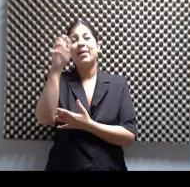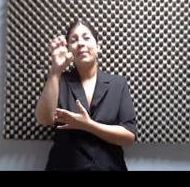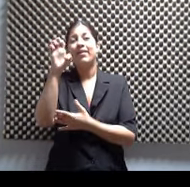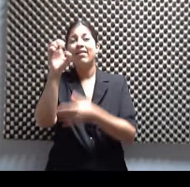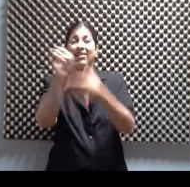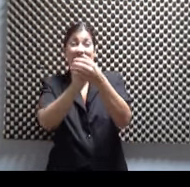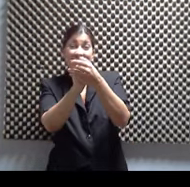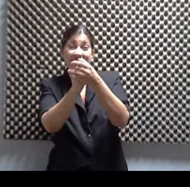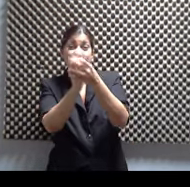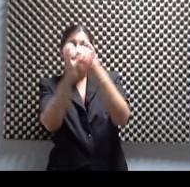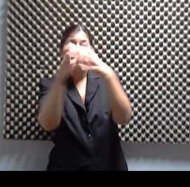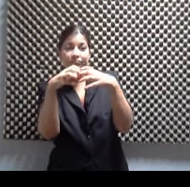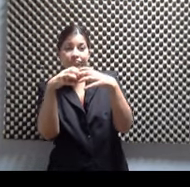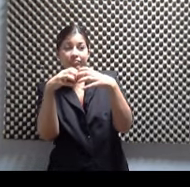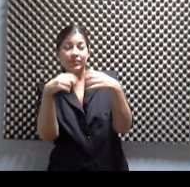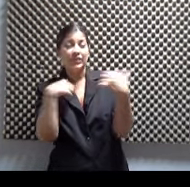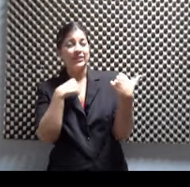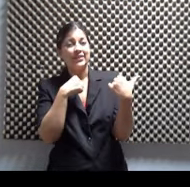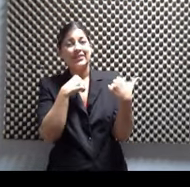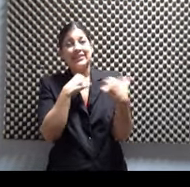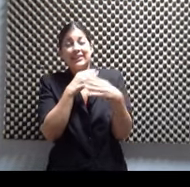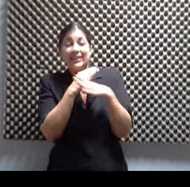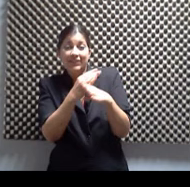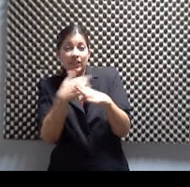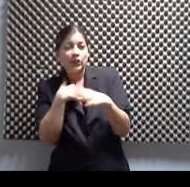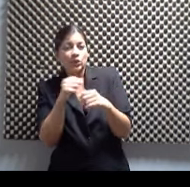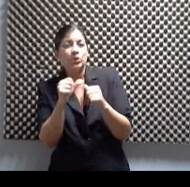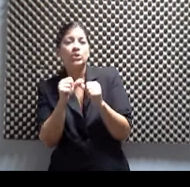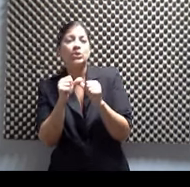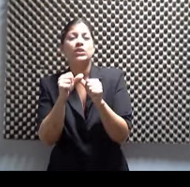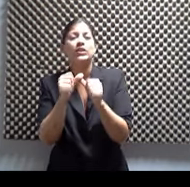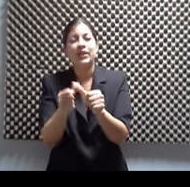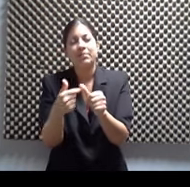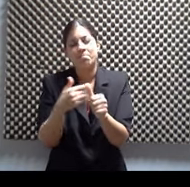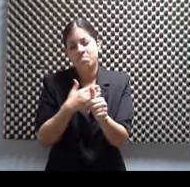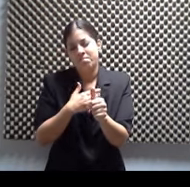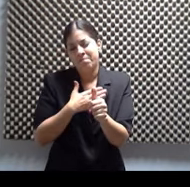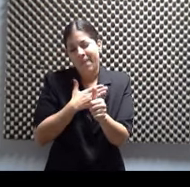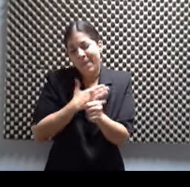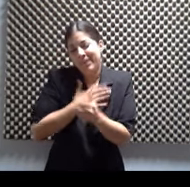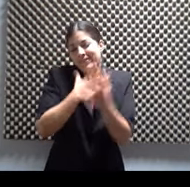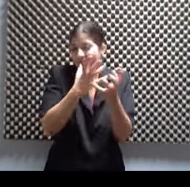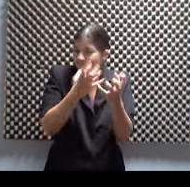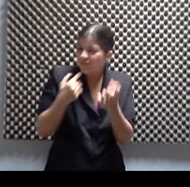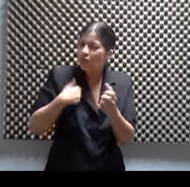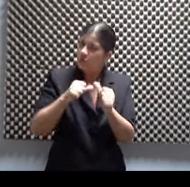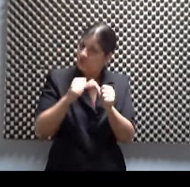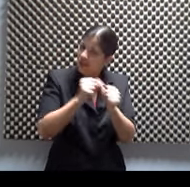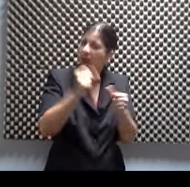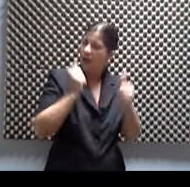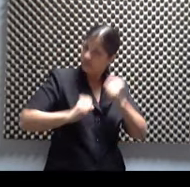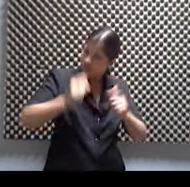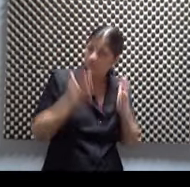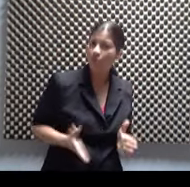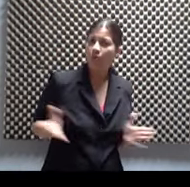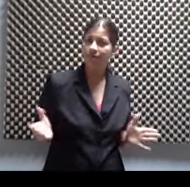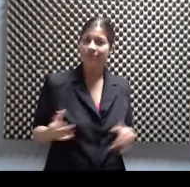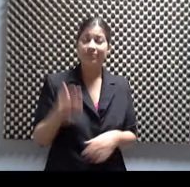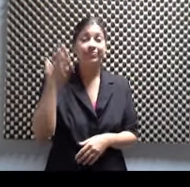como quien dice, físicamente, yo seguir en mi deseo de continuar con mi carrera de actor. Porque en aquel momento, antes